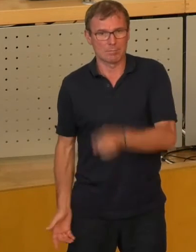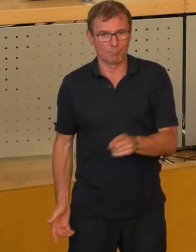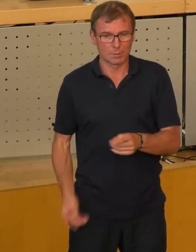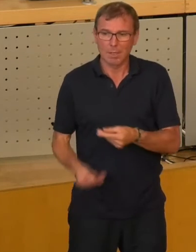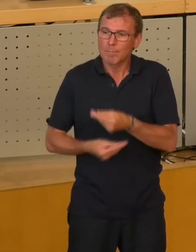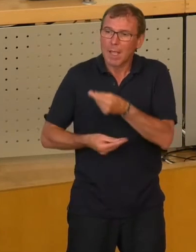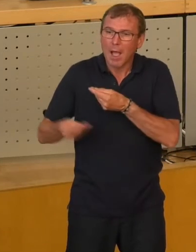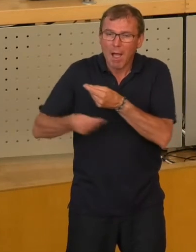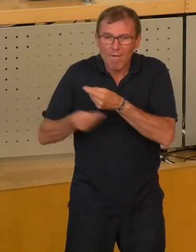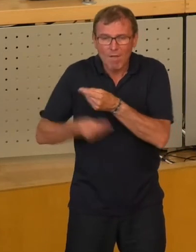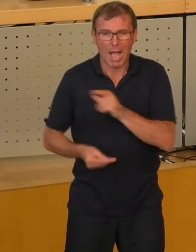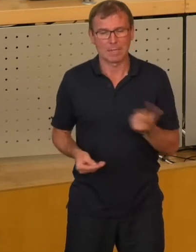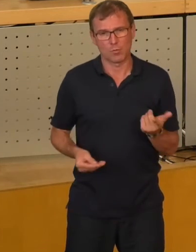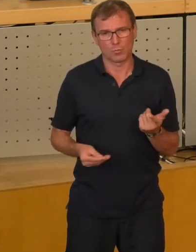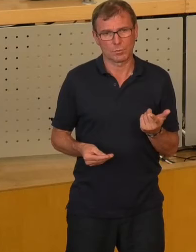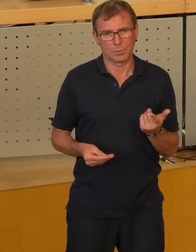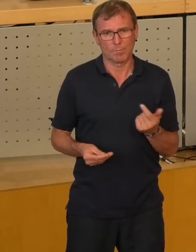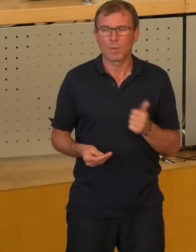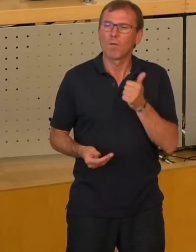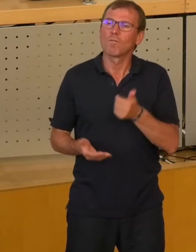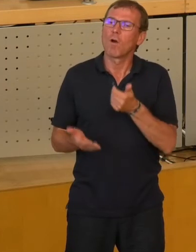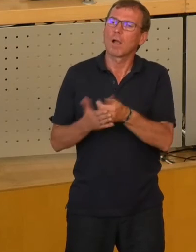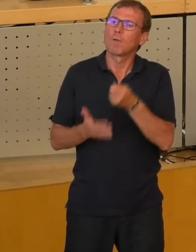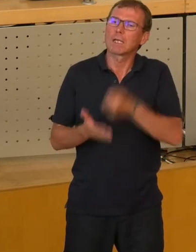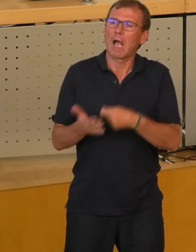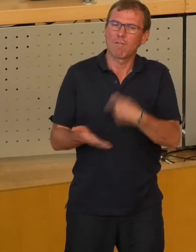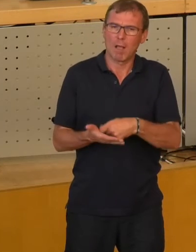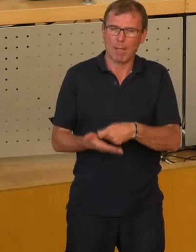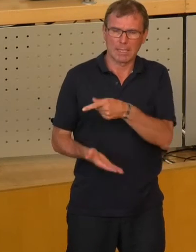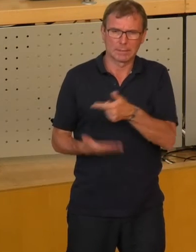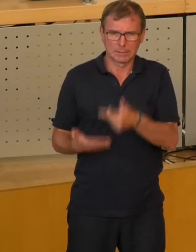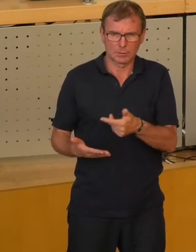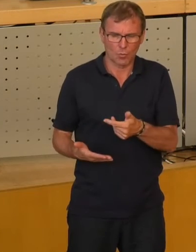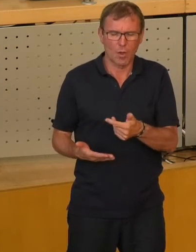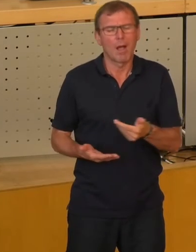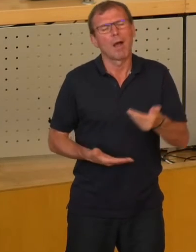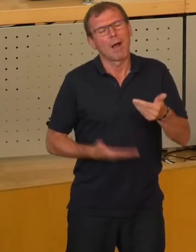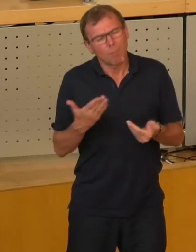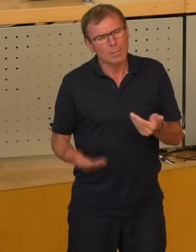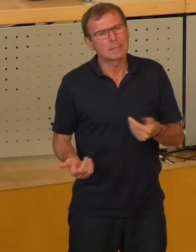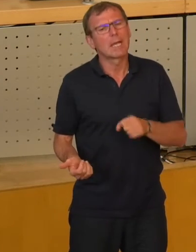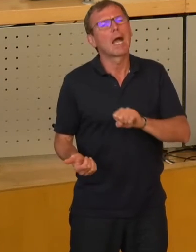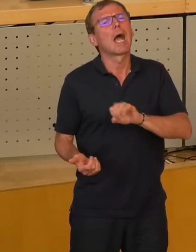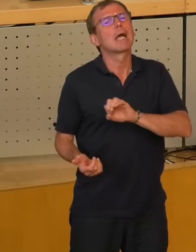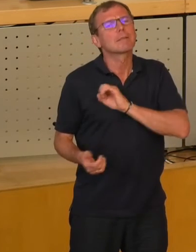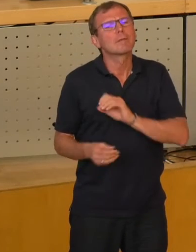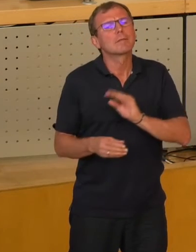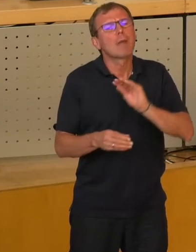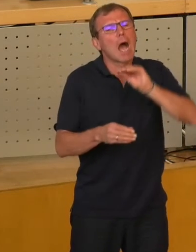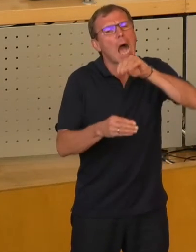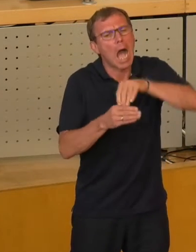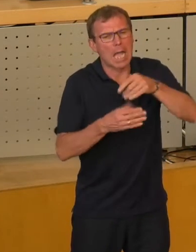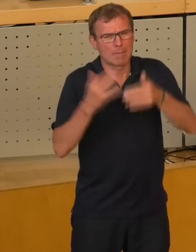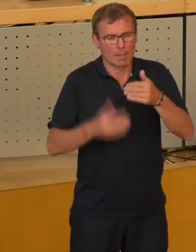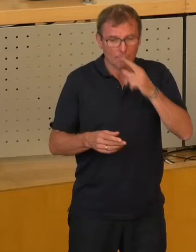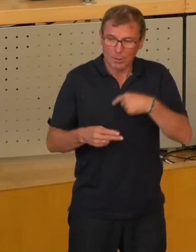Vorgaben für den Kaufpreis sind so, dass ein wahrscheinlicher Gewinn eingerechnet wird. Wenn man